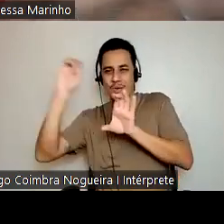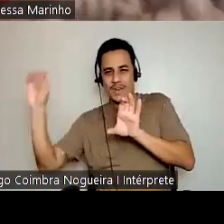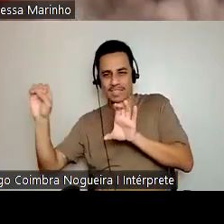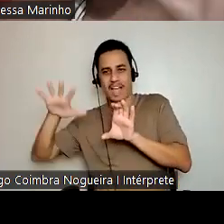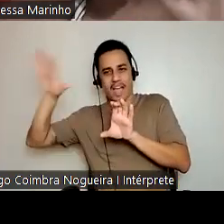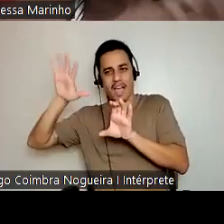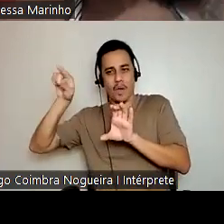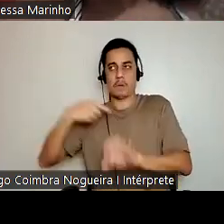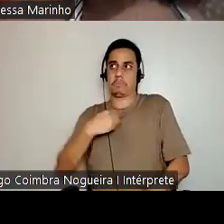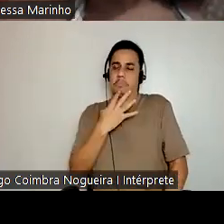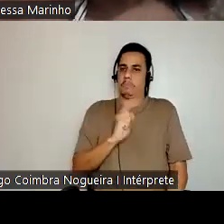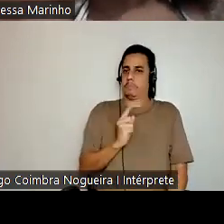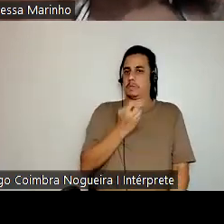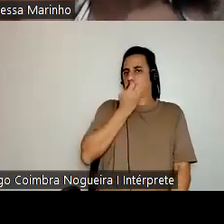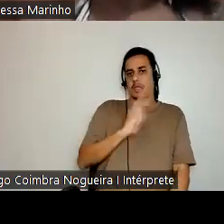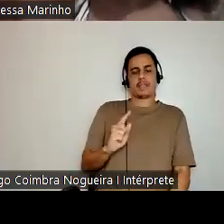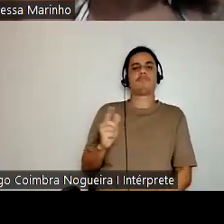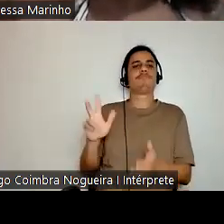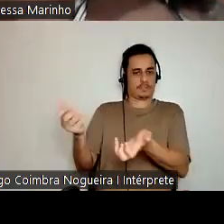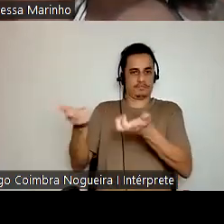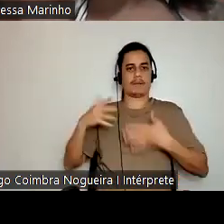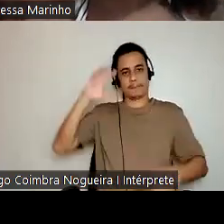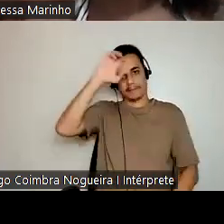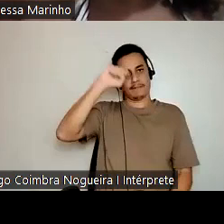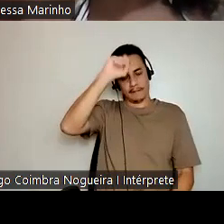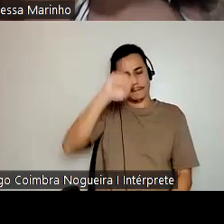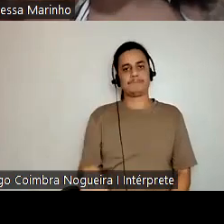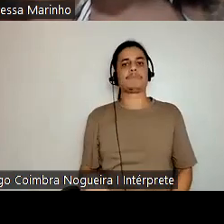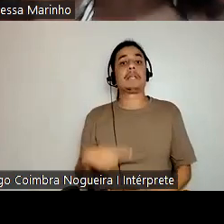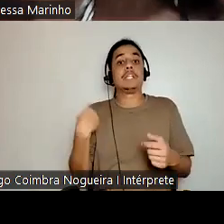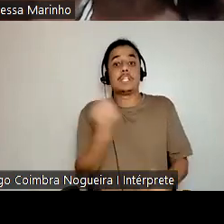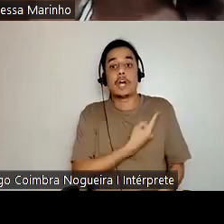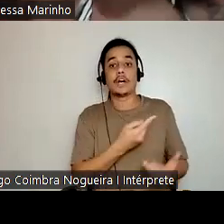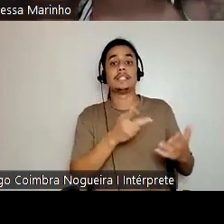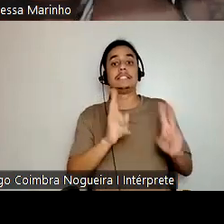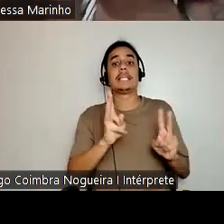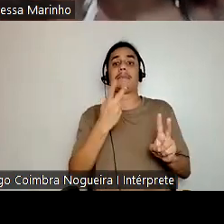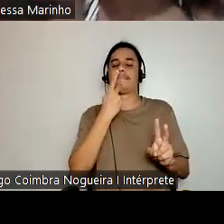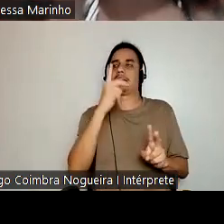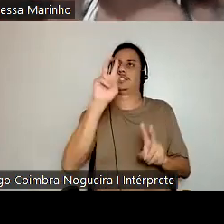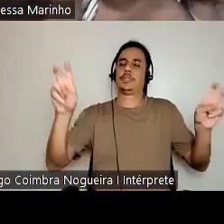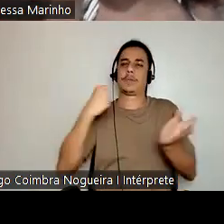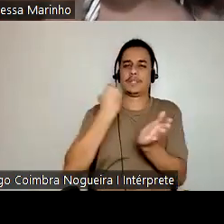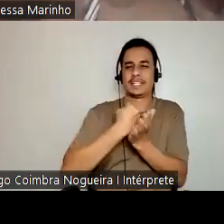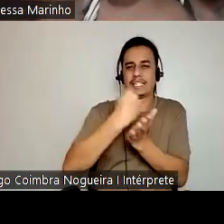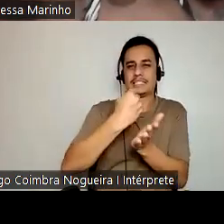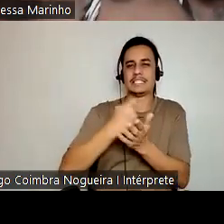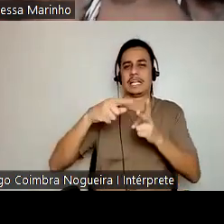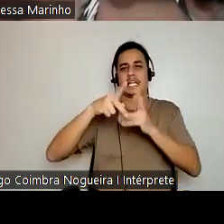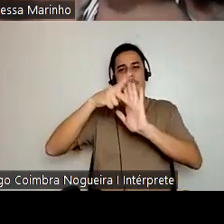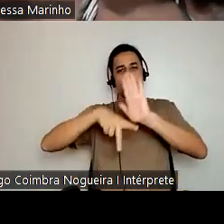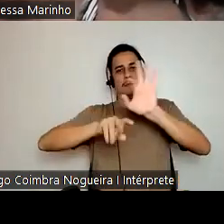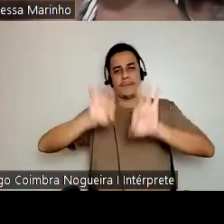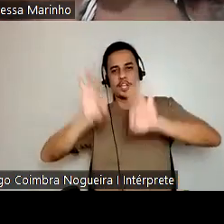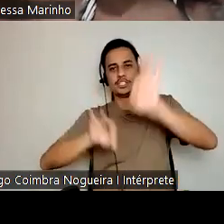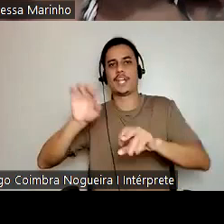lugar da ponta, do fim da linha, das exposições, das contratações, dos projetos, mas a gente não fala